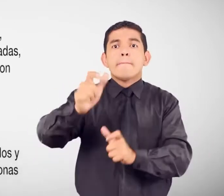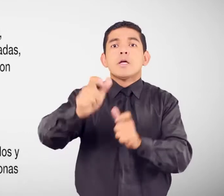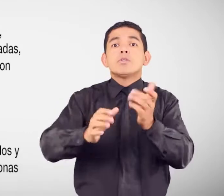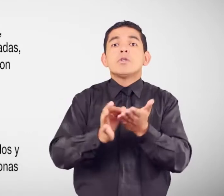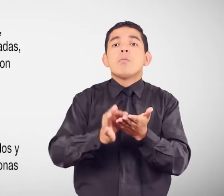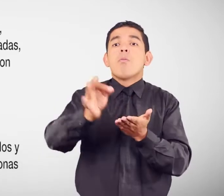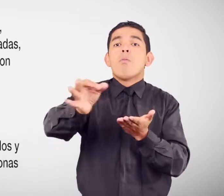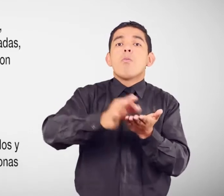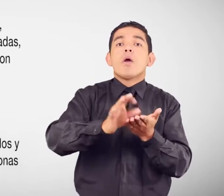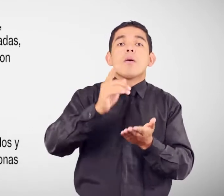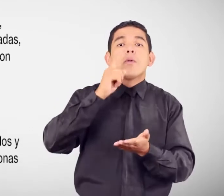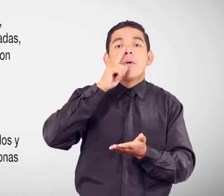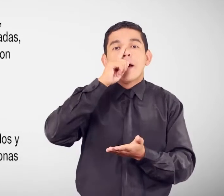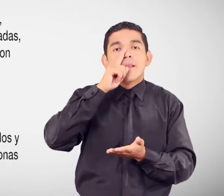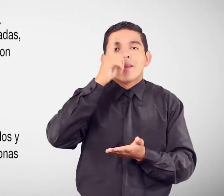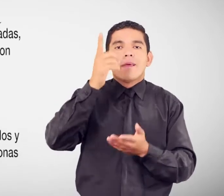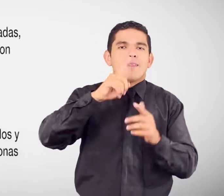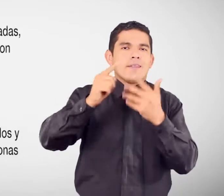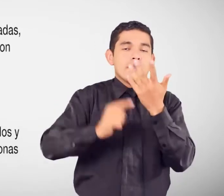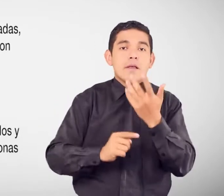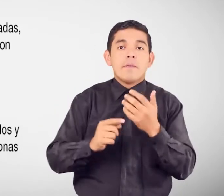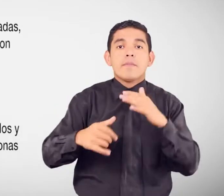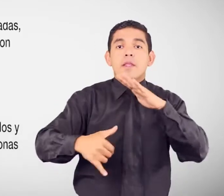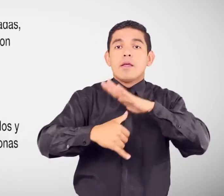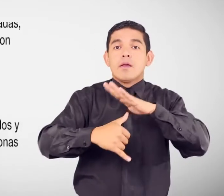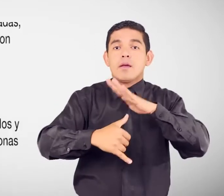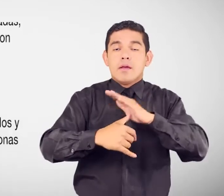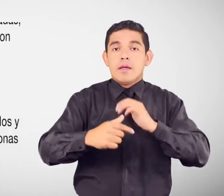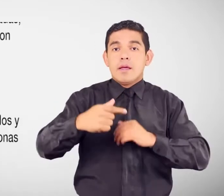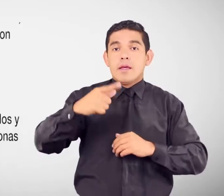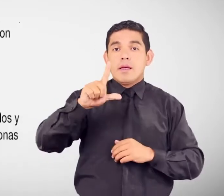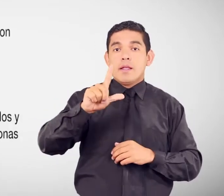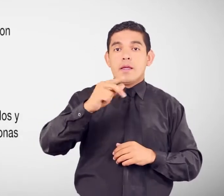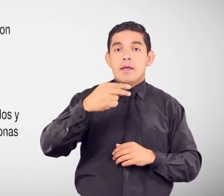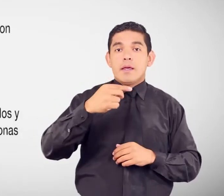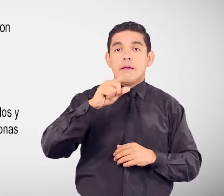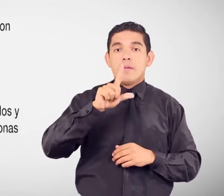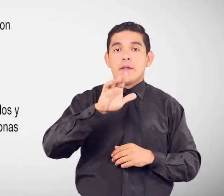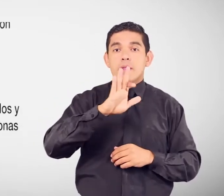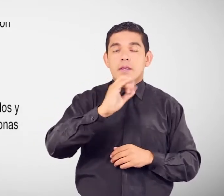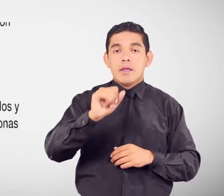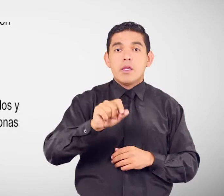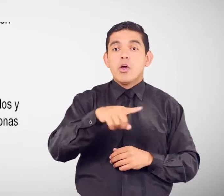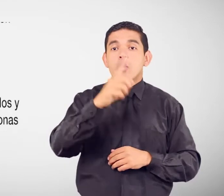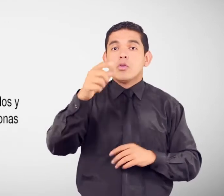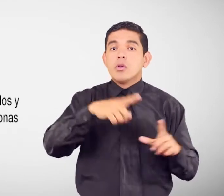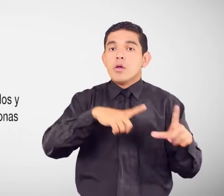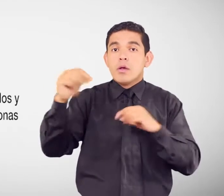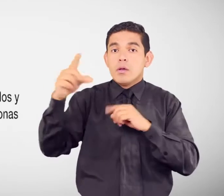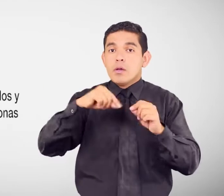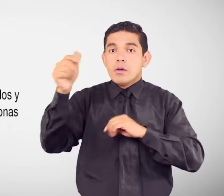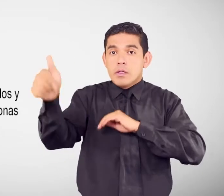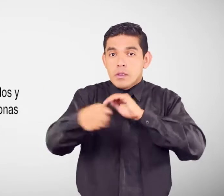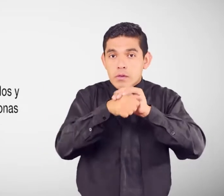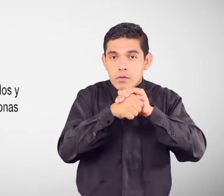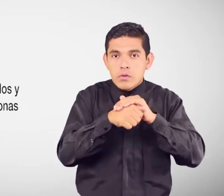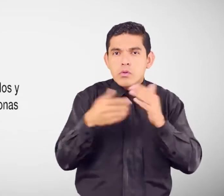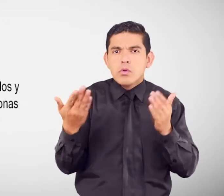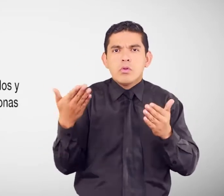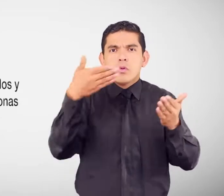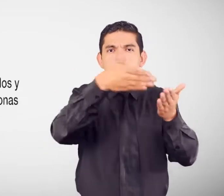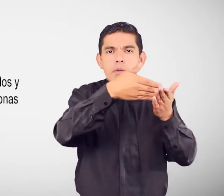pueblos y nacionalidades Personas LGBTI Personas en movilidad humana y refugio ¿A dónde acudir?